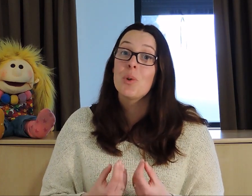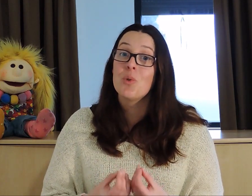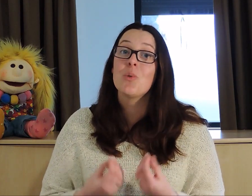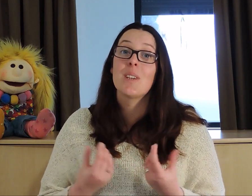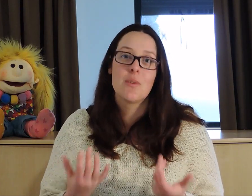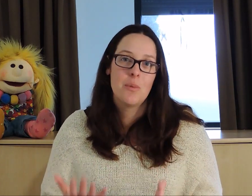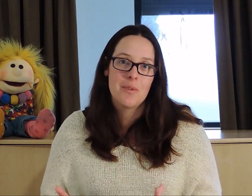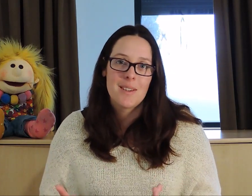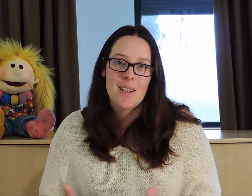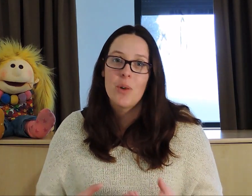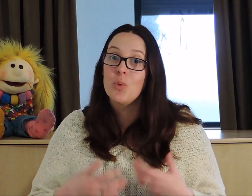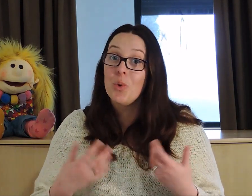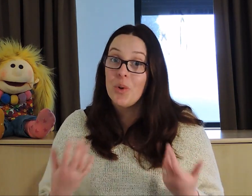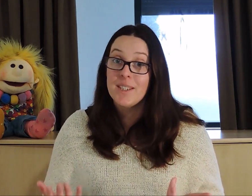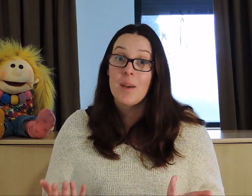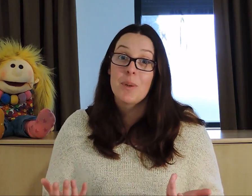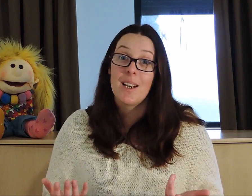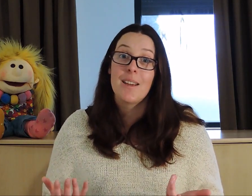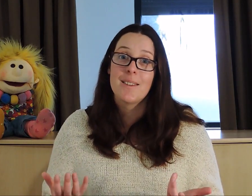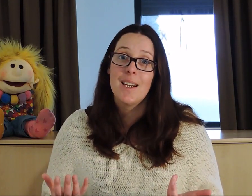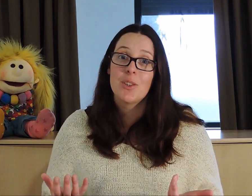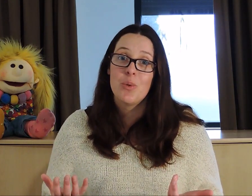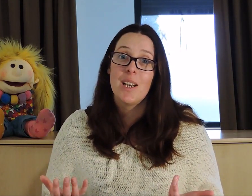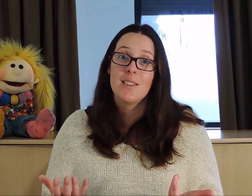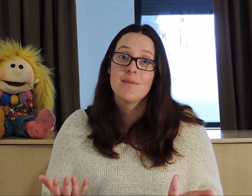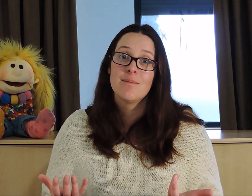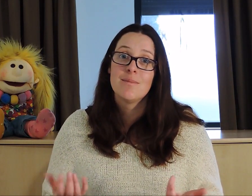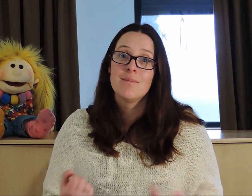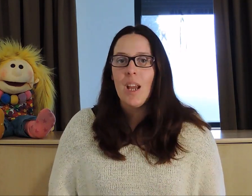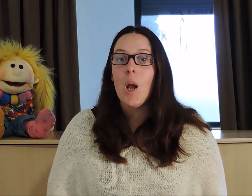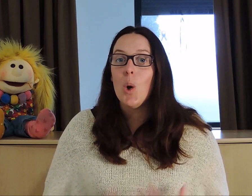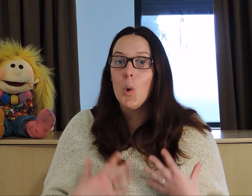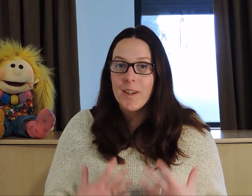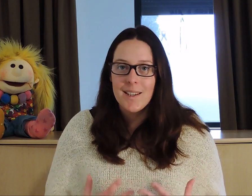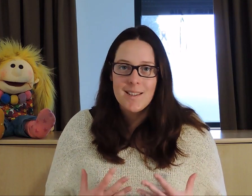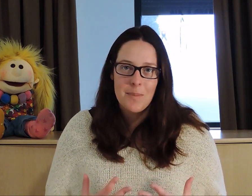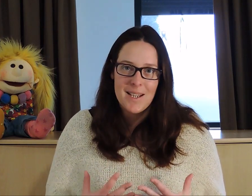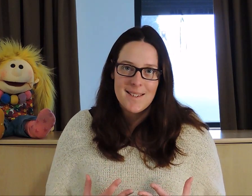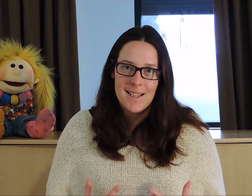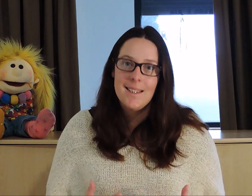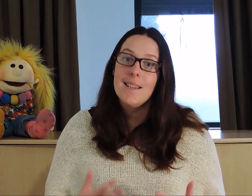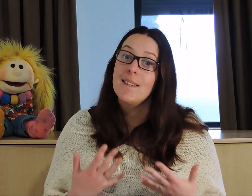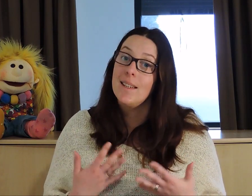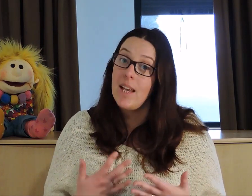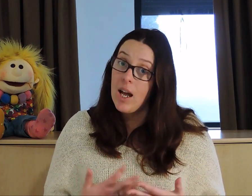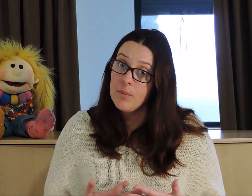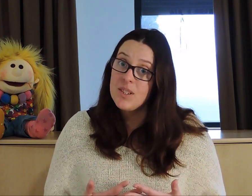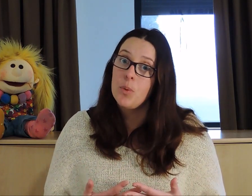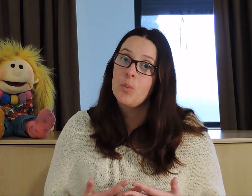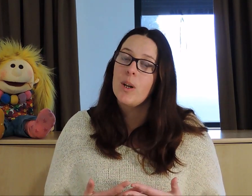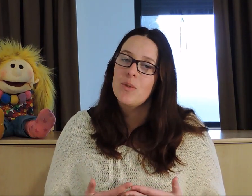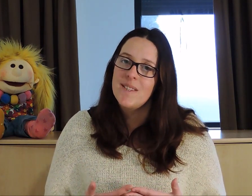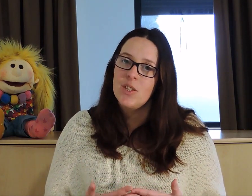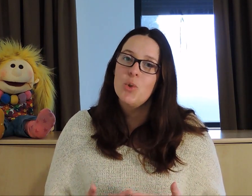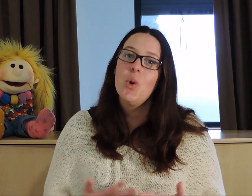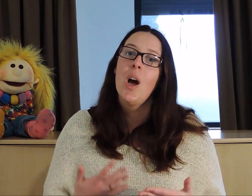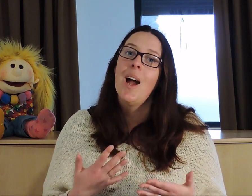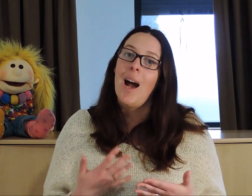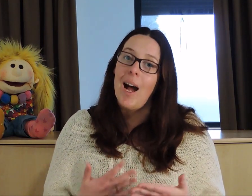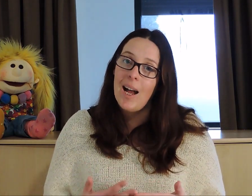porteuses de trisomie 21 ou de handicap intellectuel. Le 15 mars dernier,'était il y a un petit peu moins de 7 jours, à